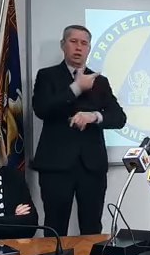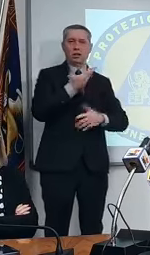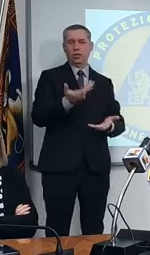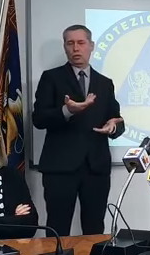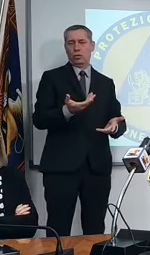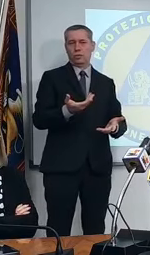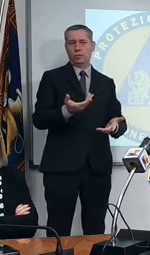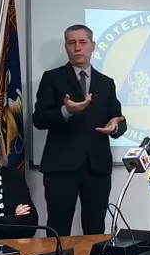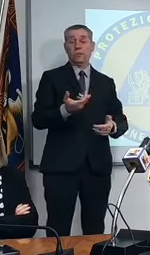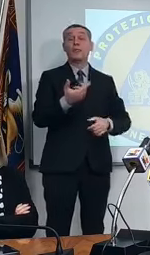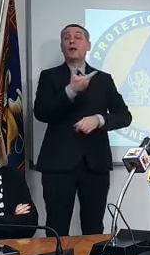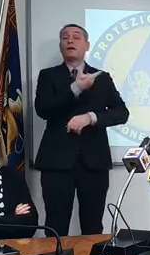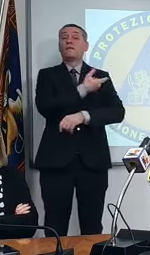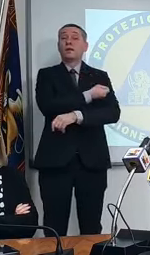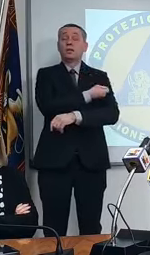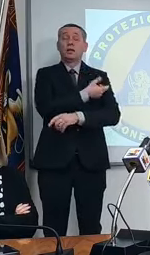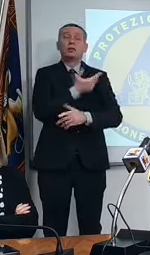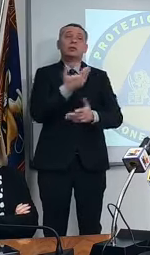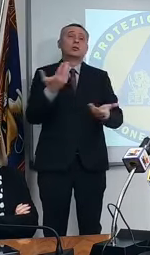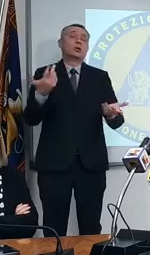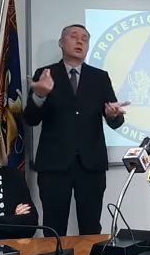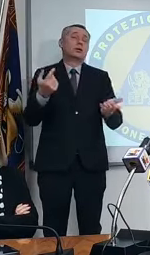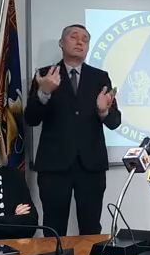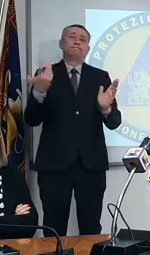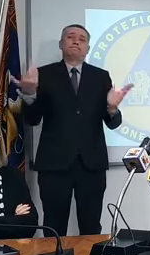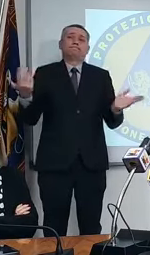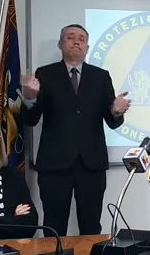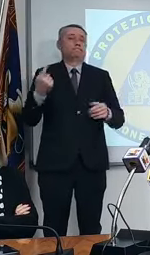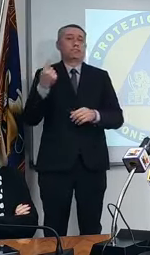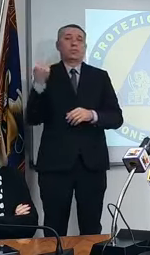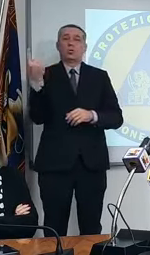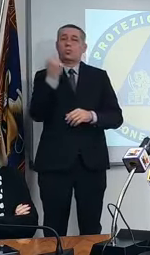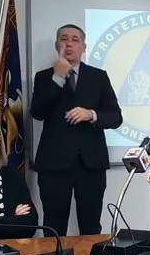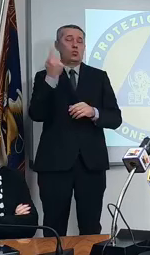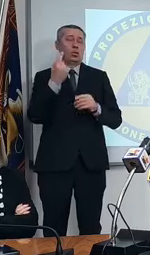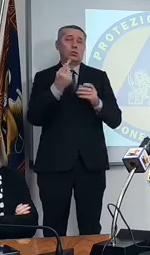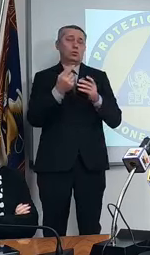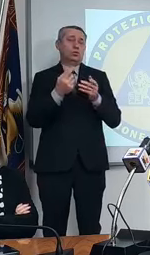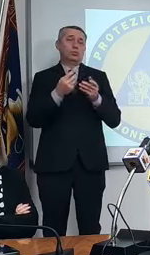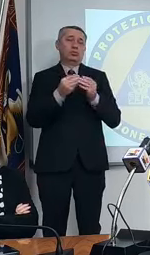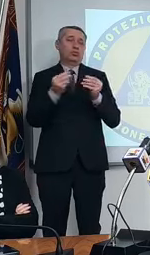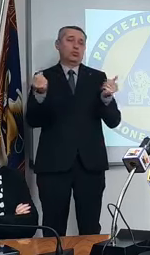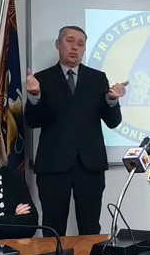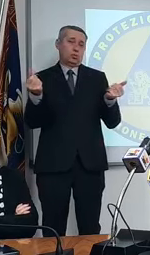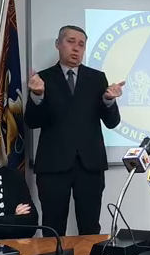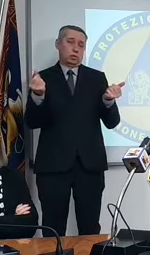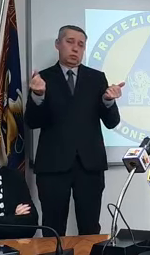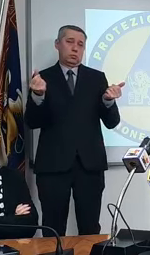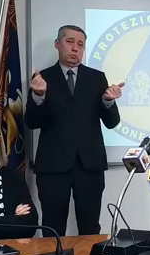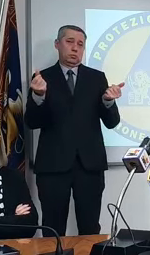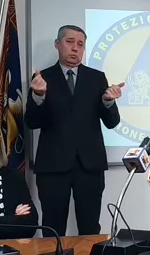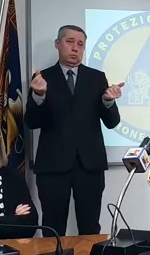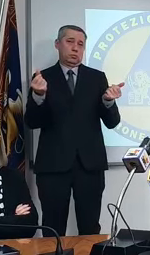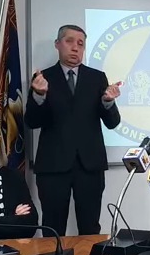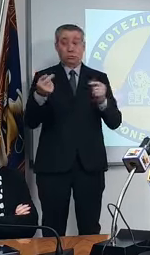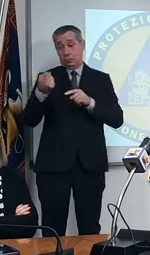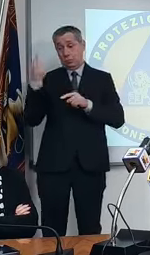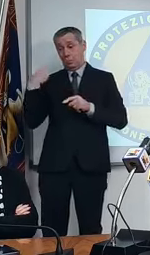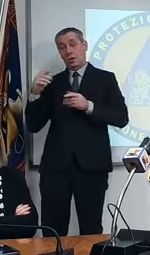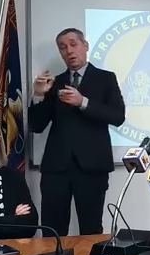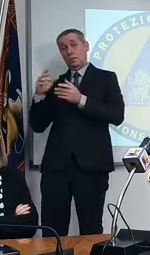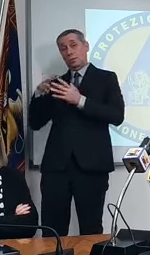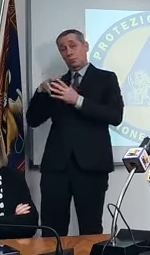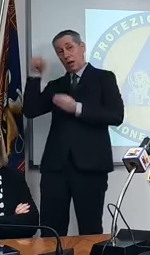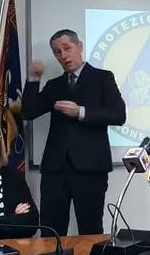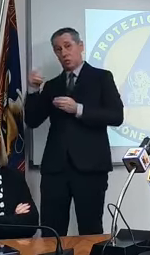rappresentano la luce importante che vediamo in fondo al tunnel. Lo dico oggi, dopo Pasqua e Pasquetta, i